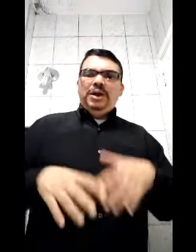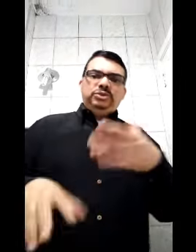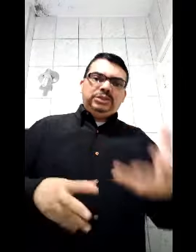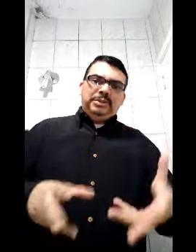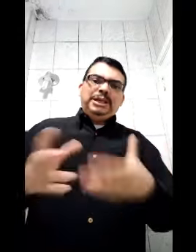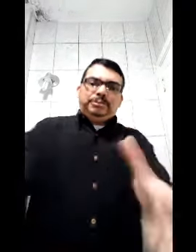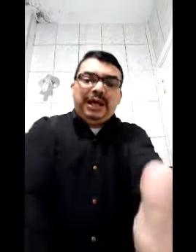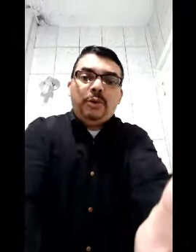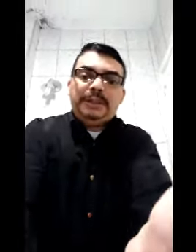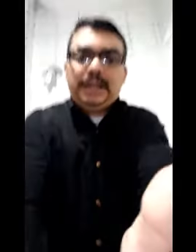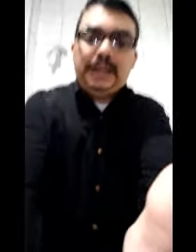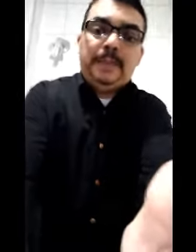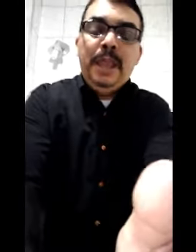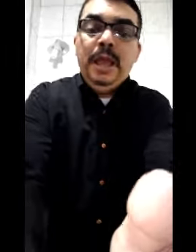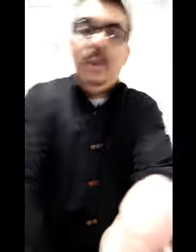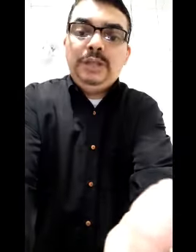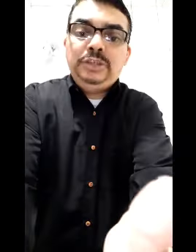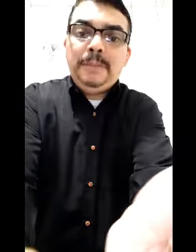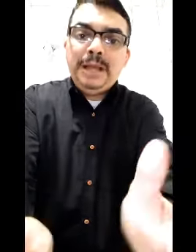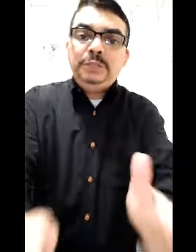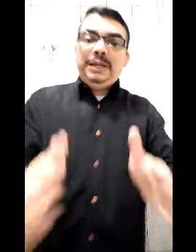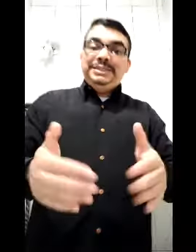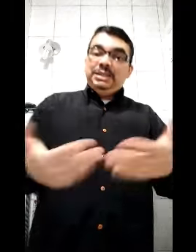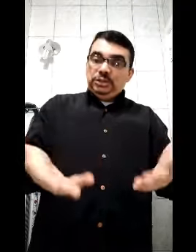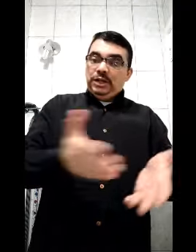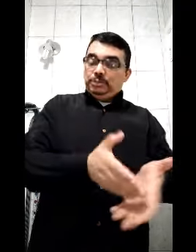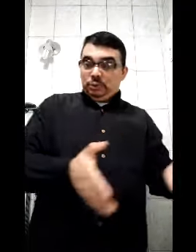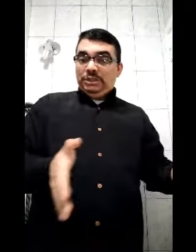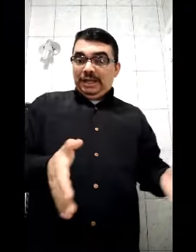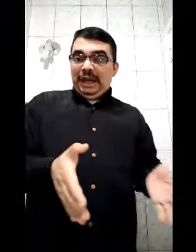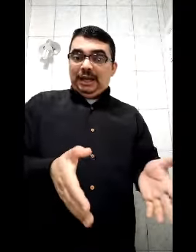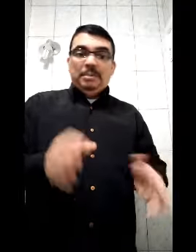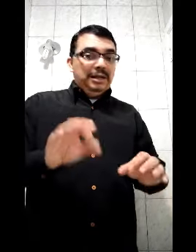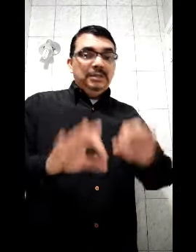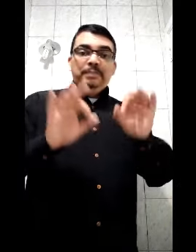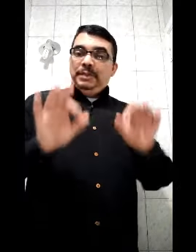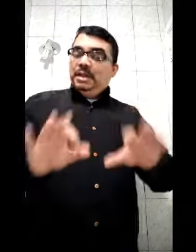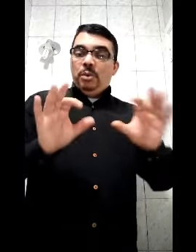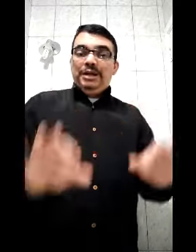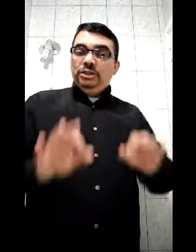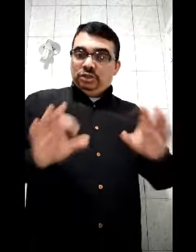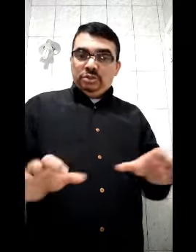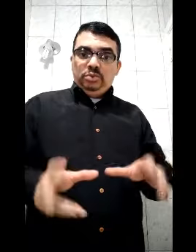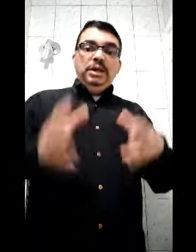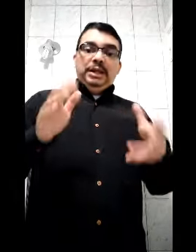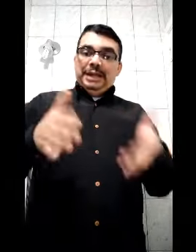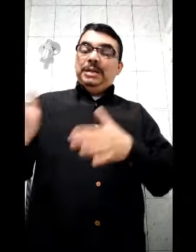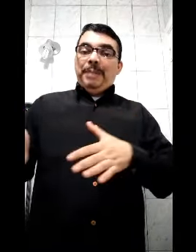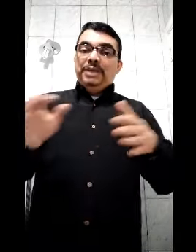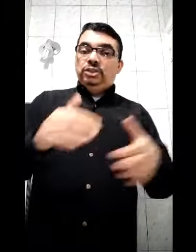eu acho que é mais para... tá tá caindo. Eu acho que é mais para incentivar as pessoas a ligarem. Mas não acredito nessa parte